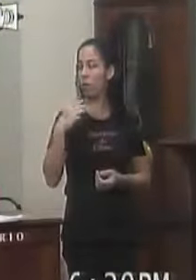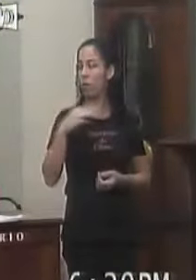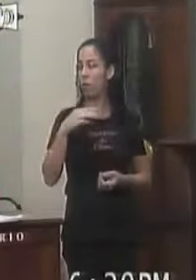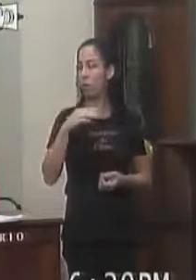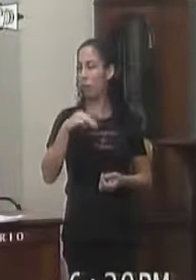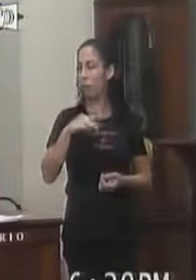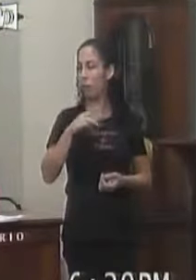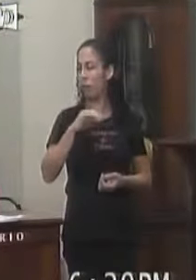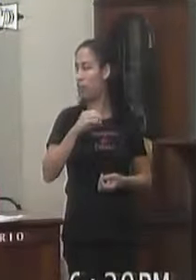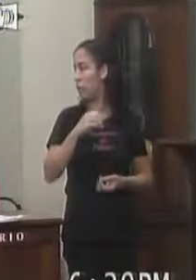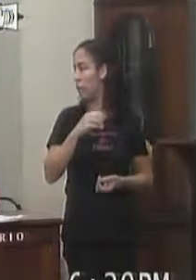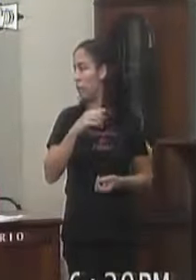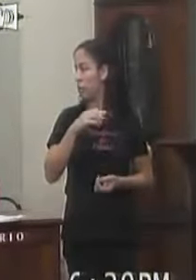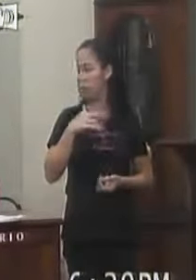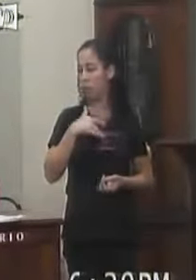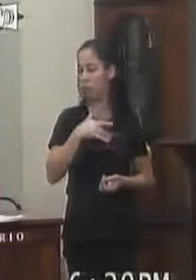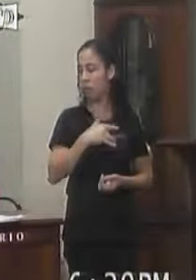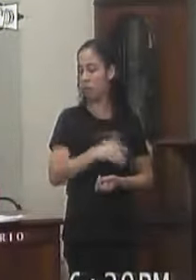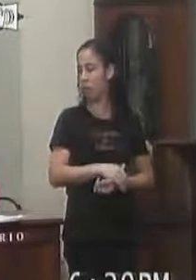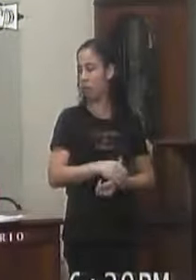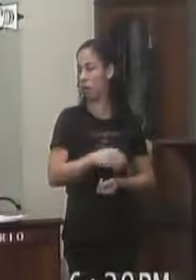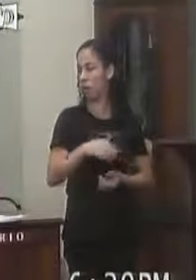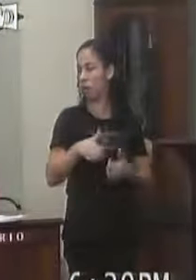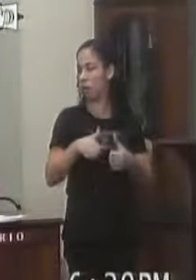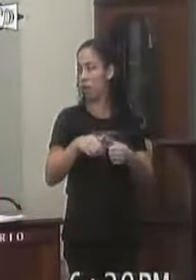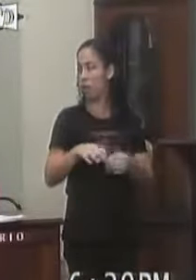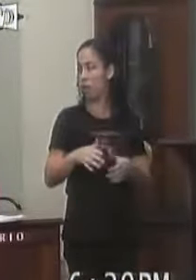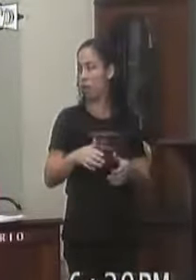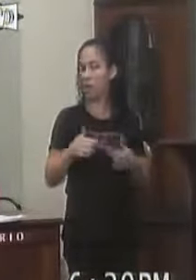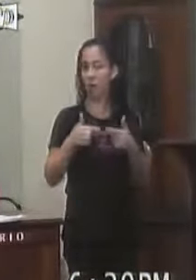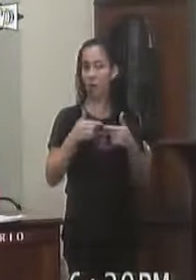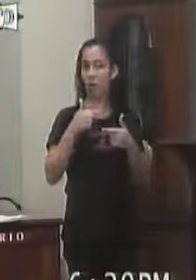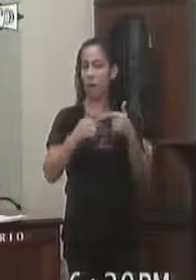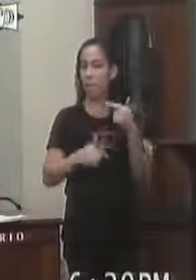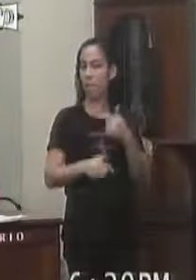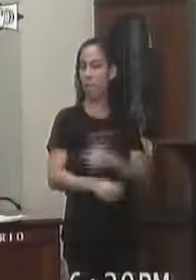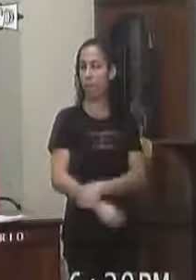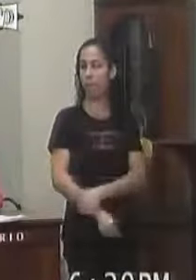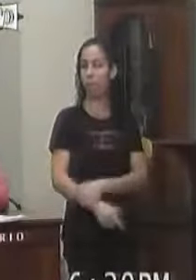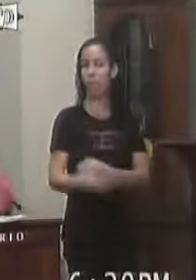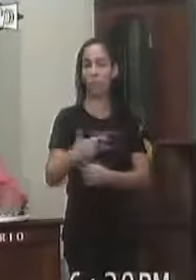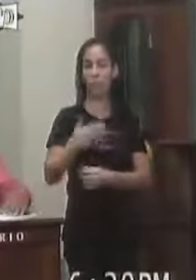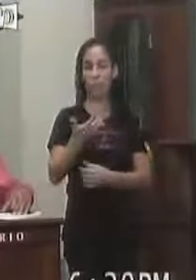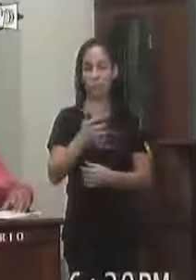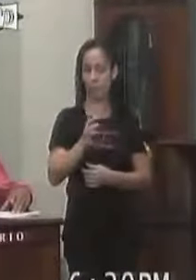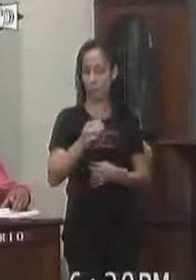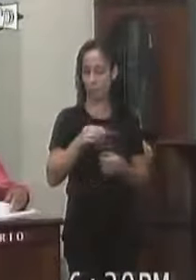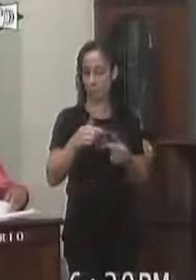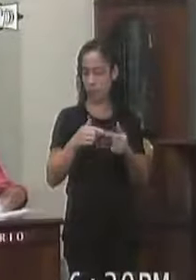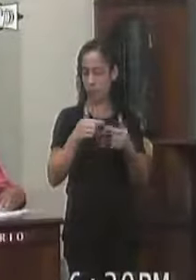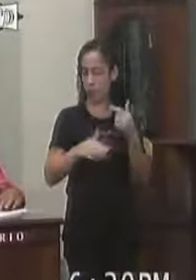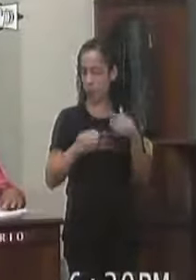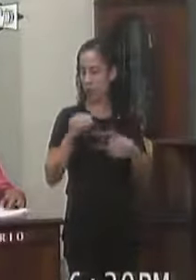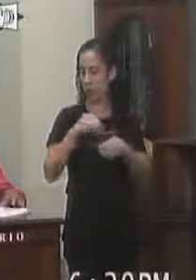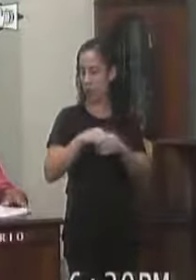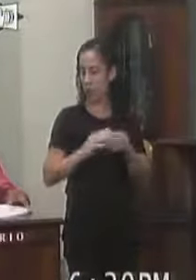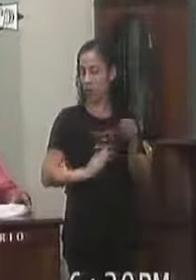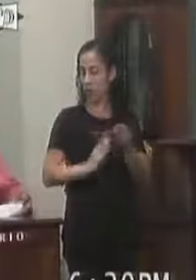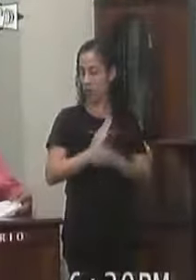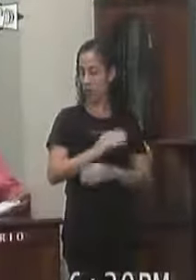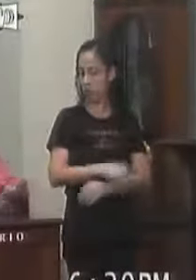Marquinho Da Saúde Se encontra Em discussão Não tendo quem queira Discutir Em votação